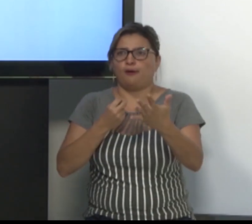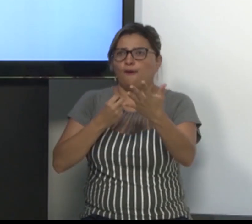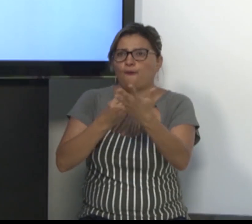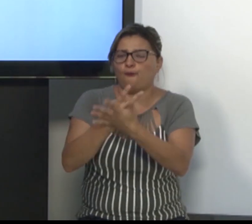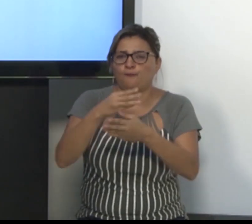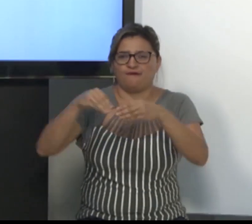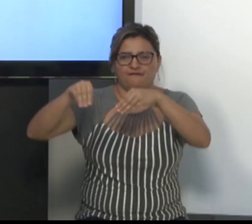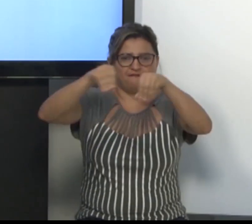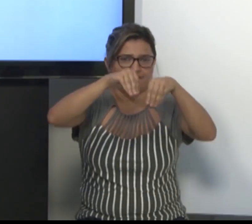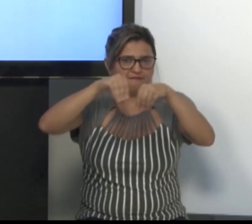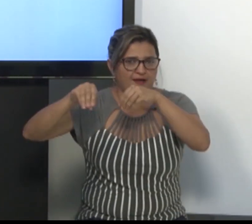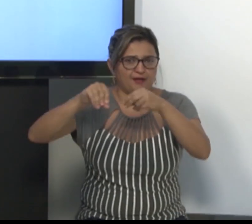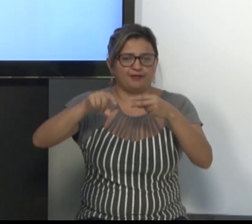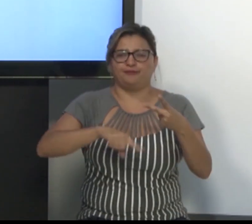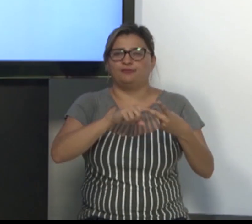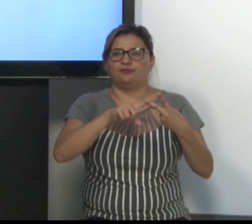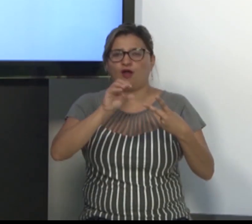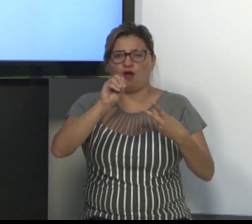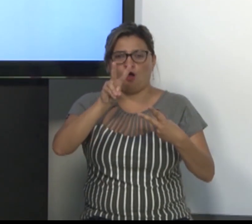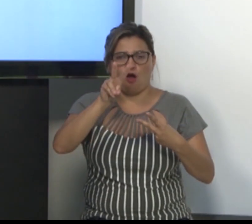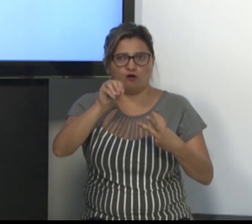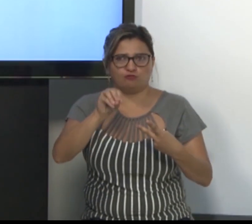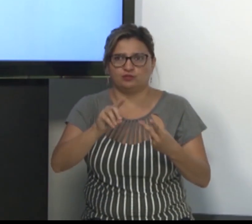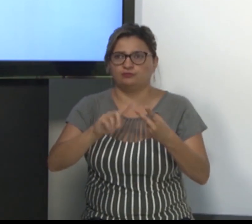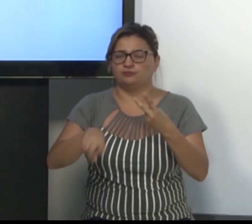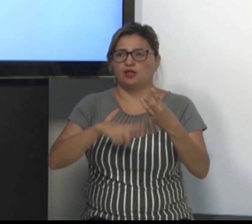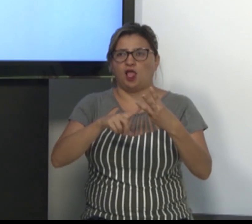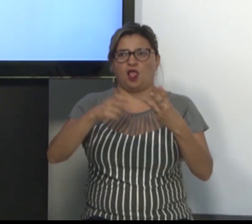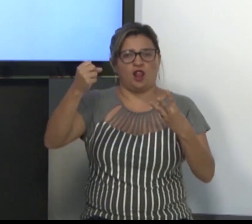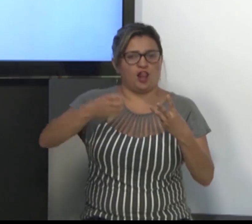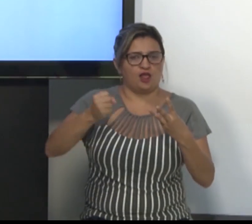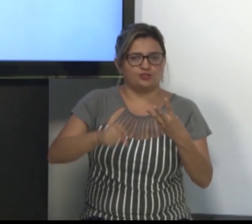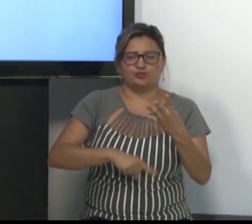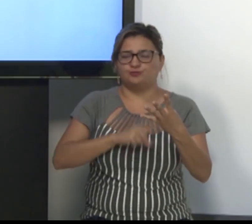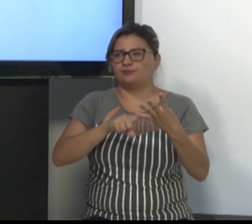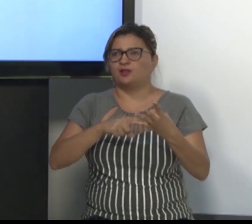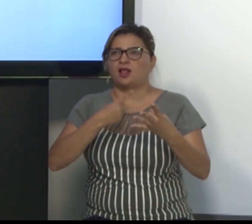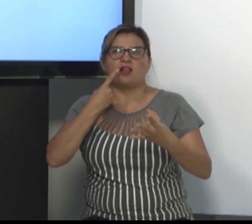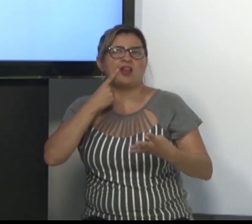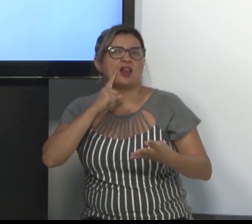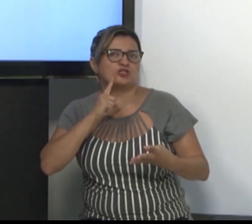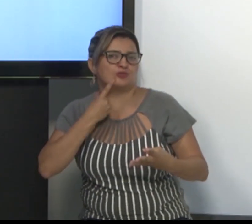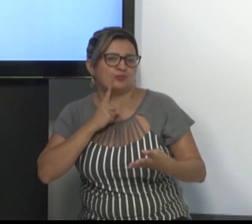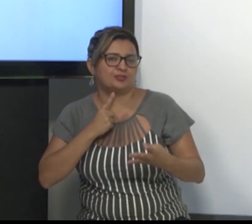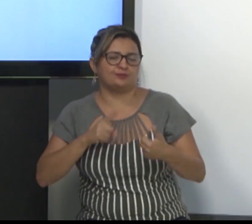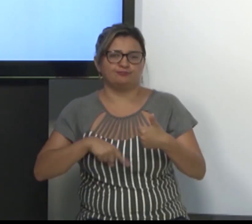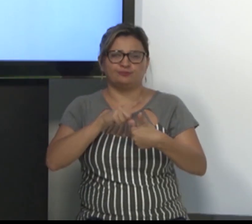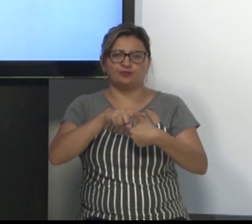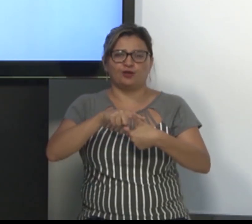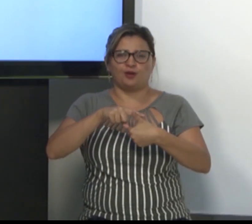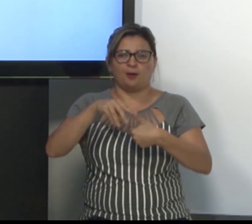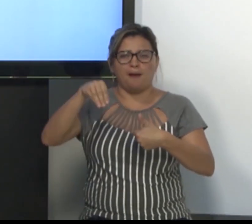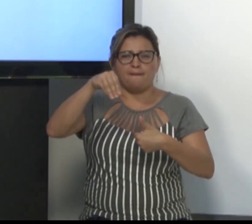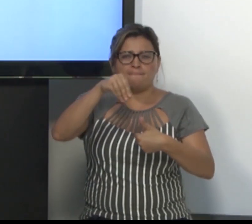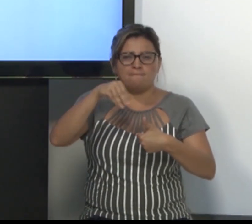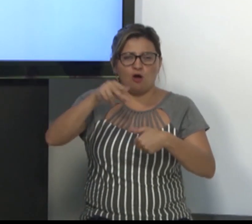ovos, leite, leite moça e pão e chocolate. Foi para casa,